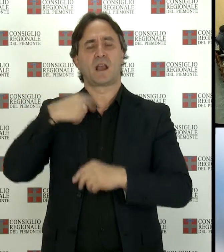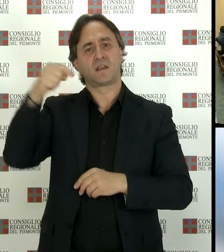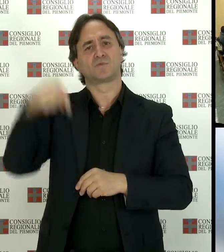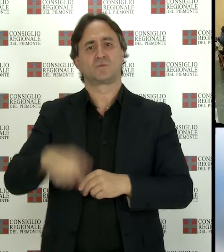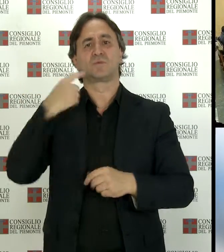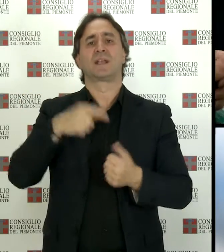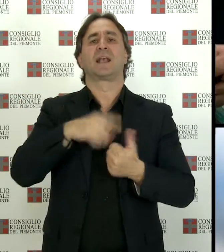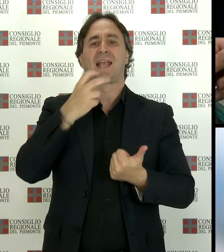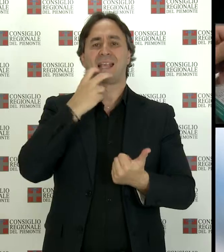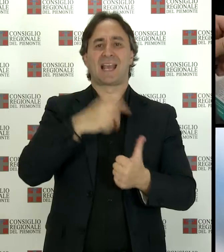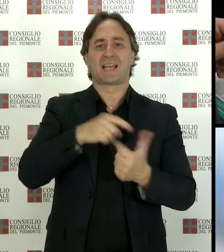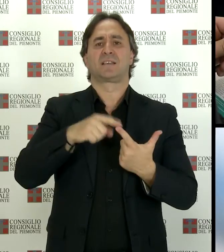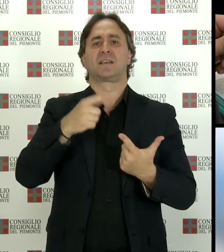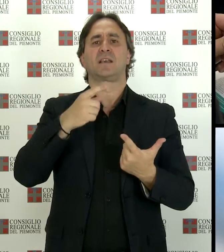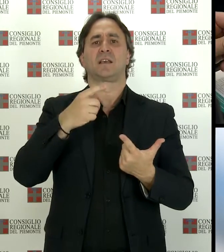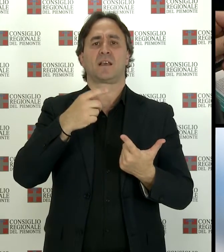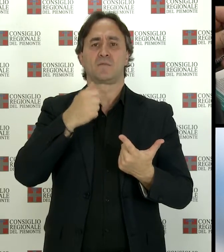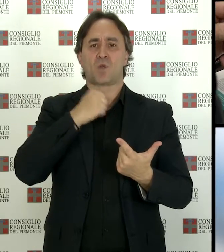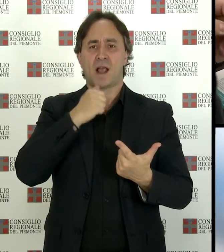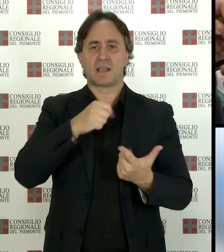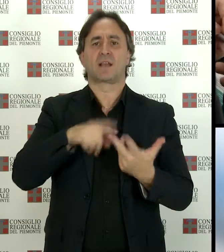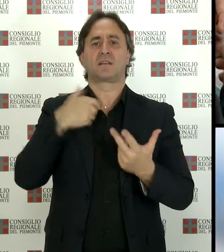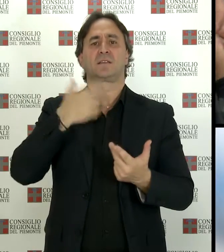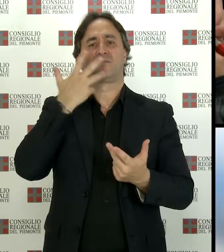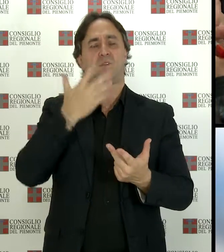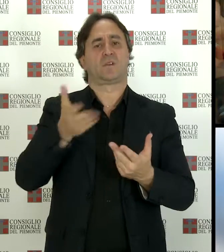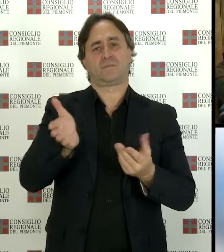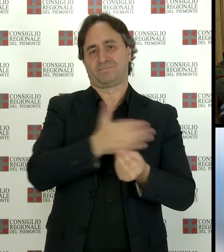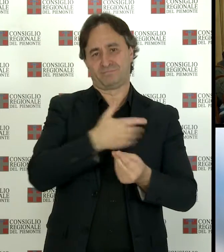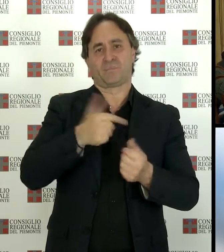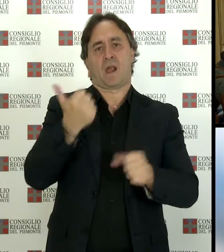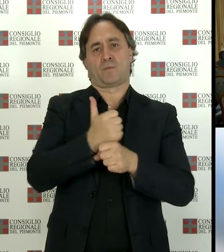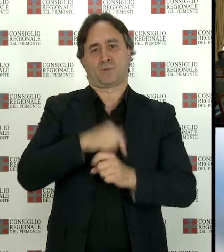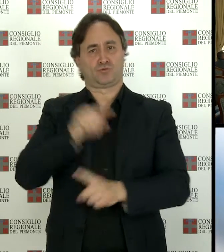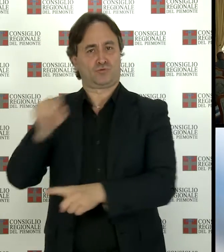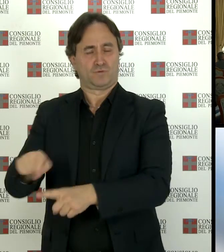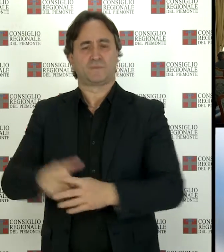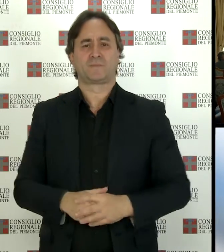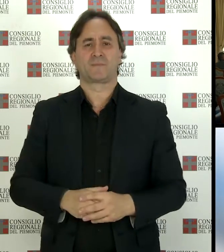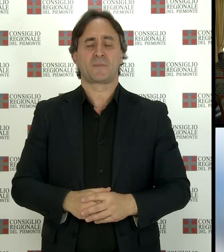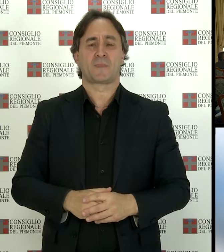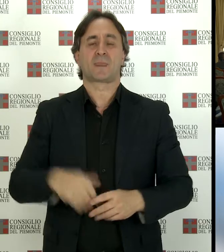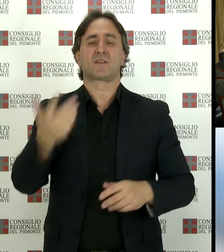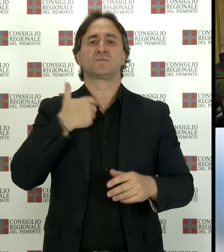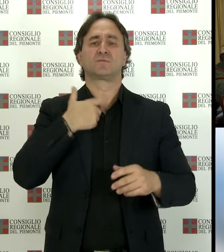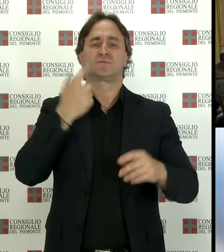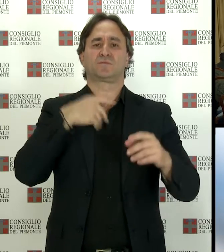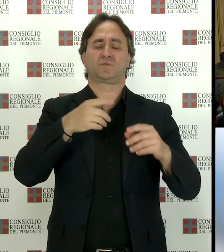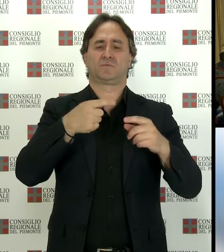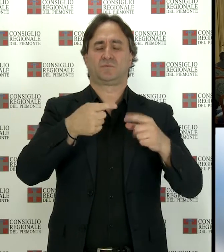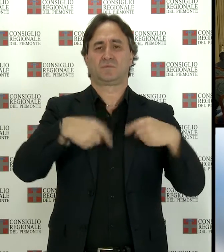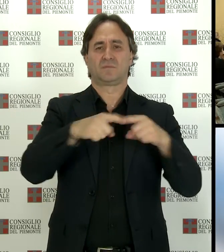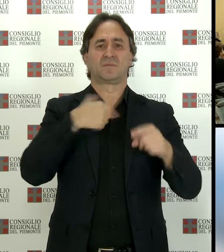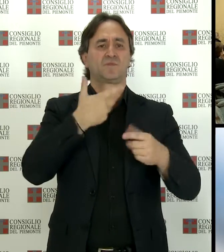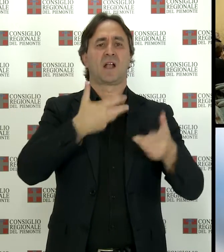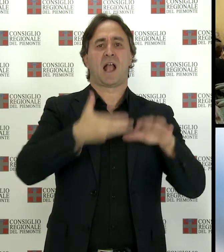Chieri, Moncalieri e Carmagnola, destinati alla chiusura. Il Presidente della Commissione Industria, insieme a molti consiglieri e all'assessore